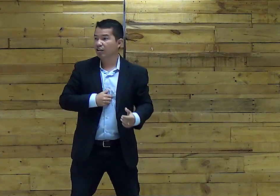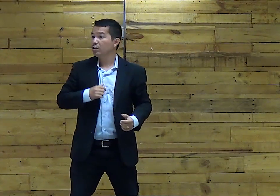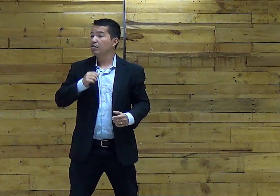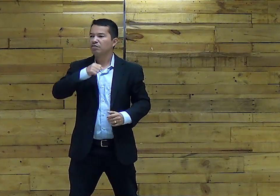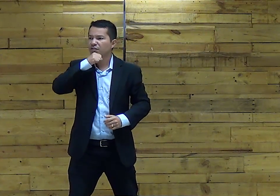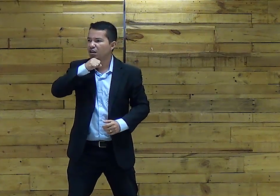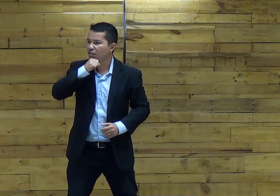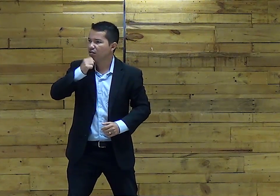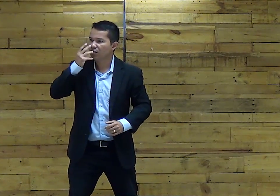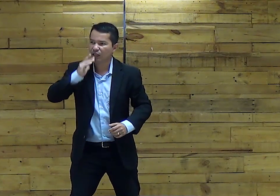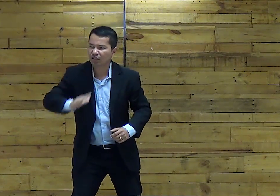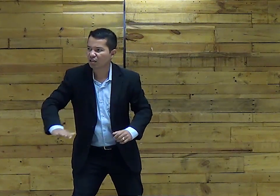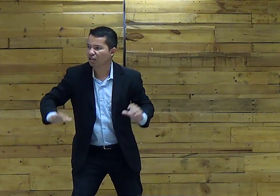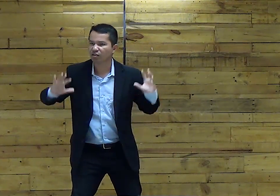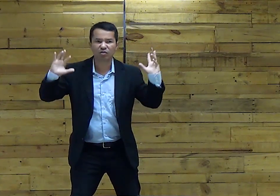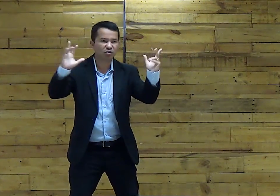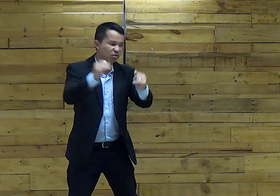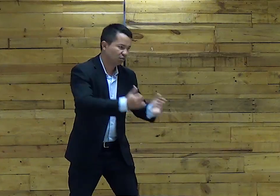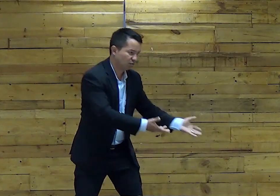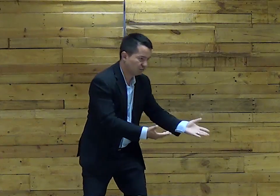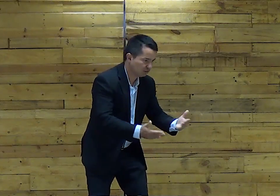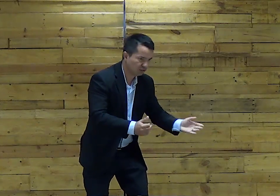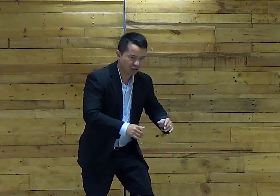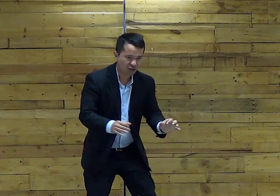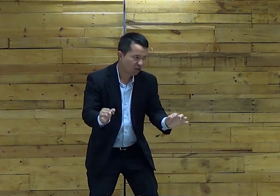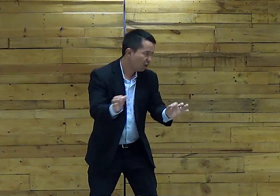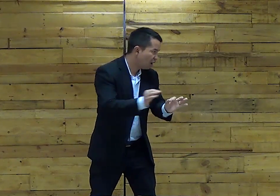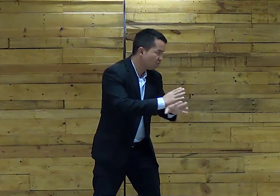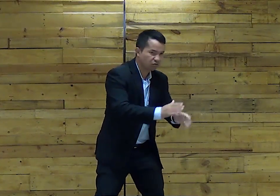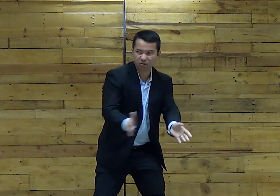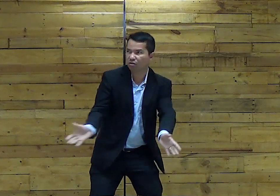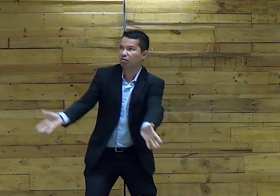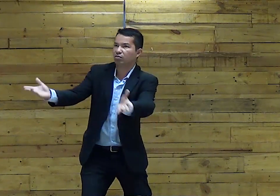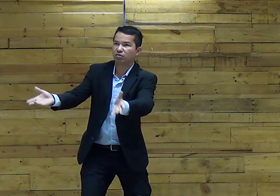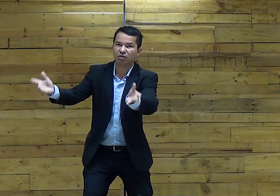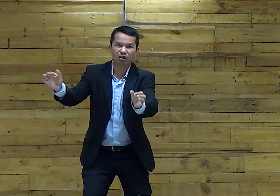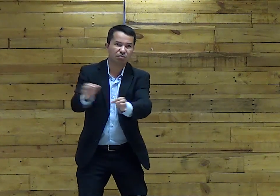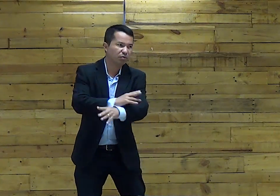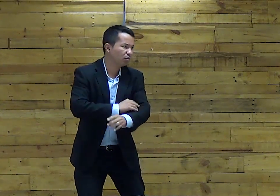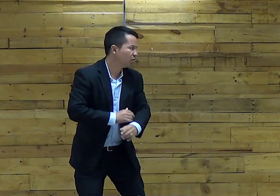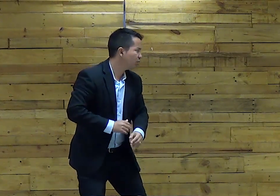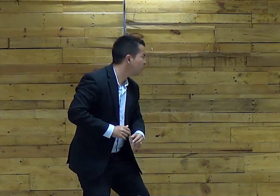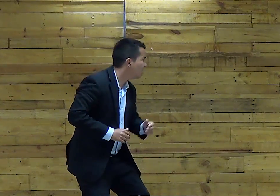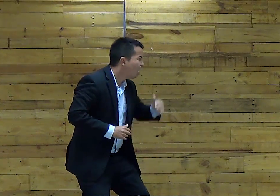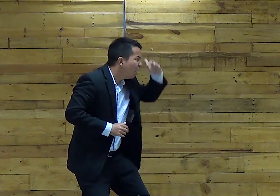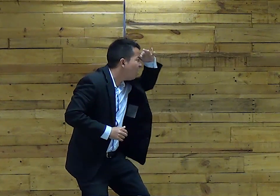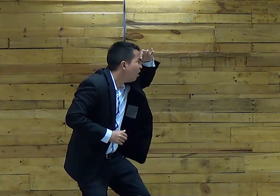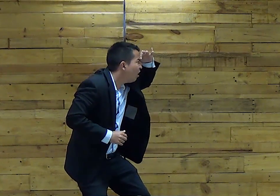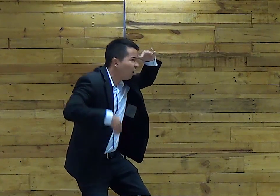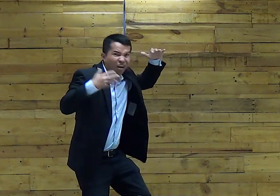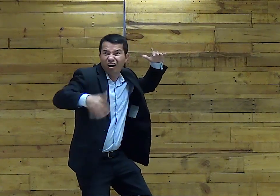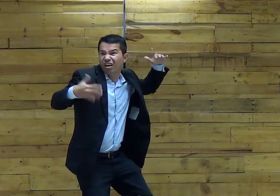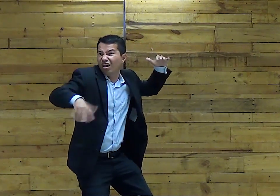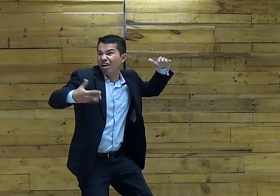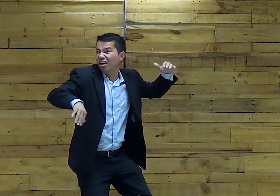Tanto velhos Crianças Mulheres Todos Passaram Passaram pelo mar